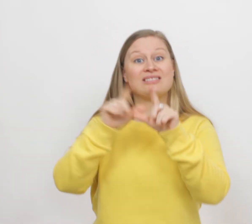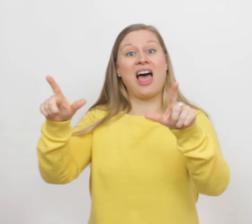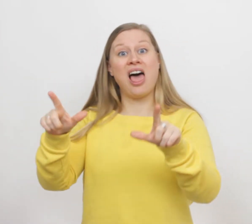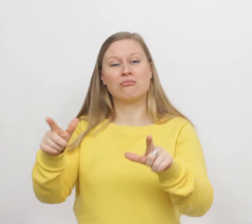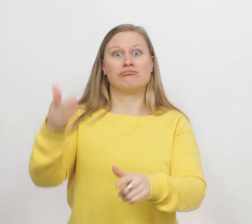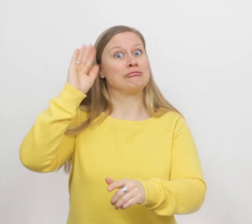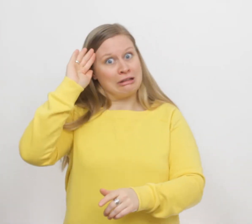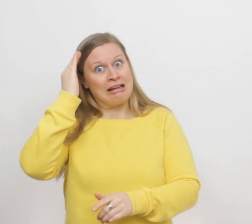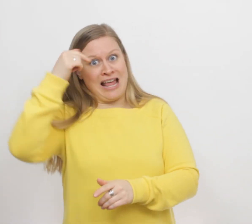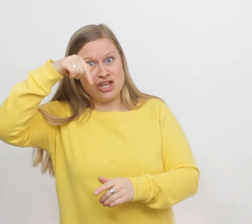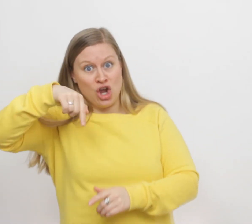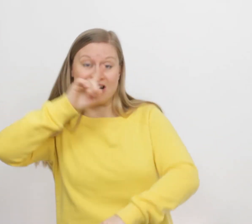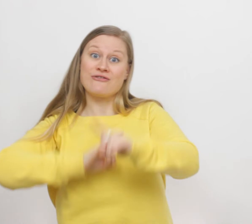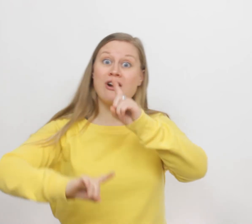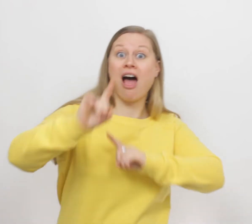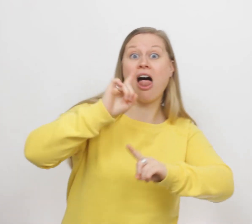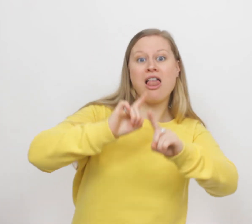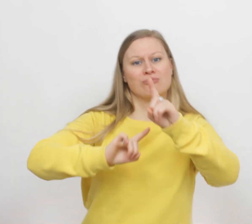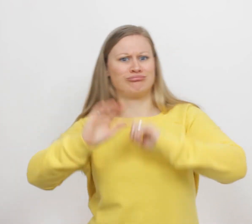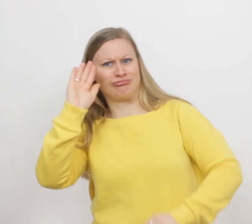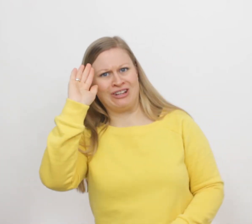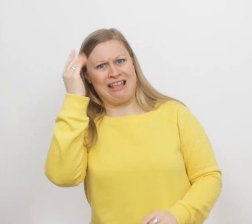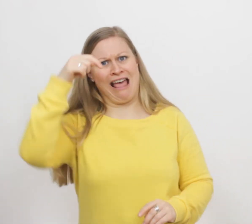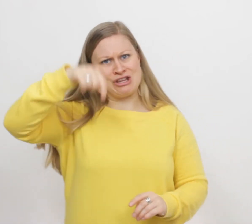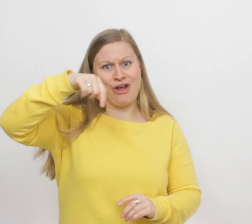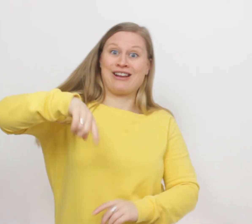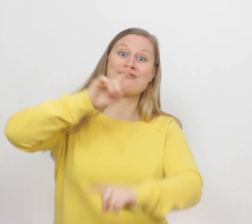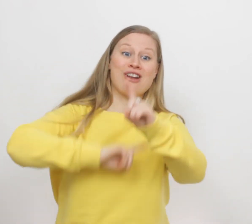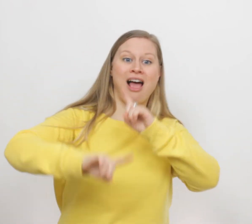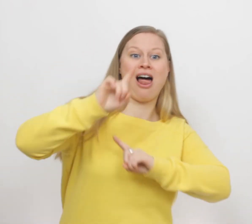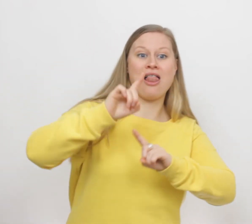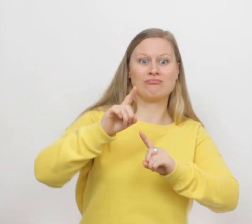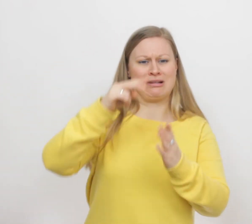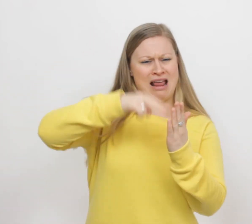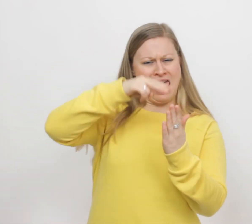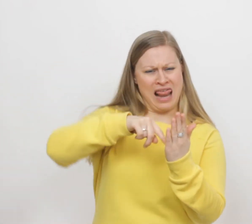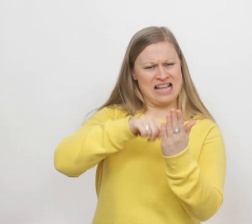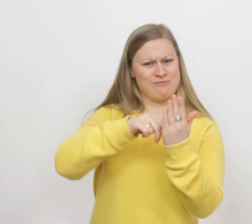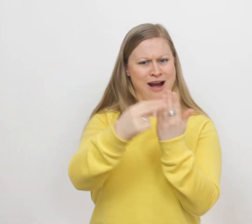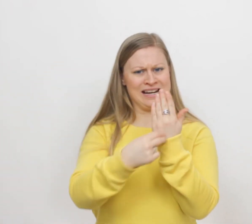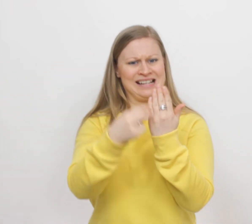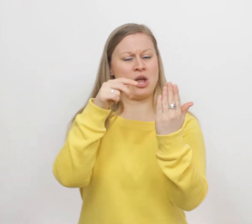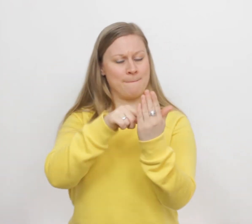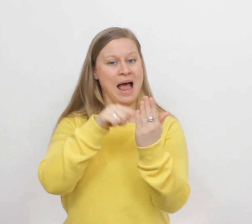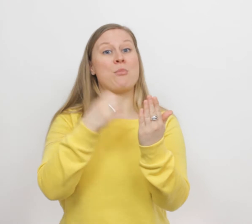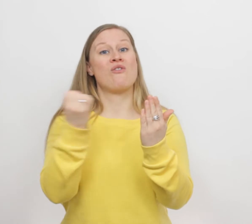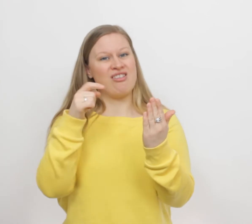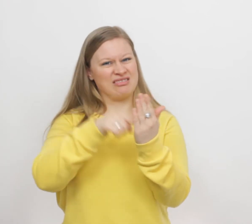taal. Ken je dit verhaal? Ken je dit verhaal? Lees maar in de Bijbel, want